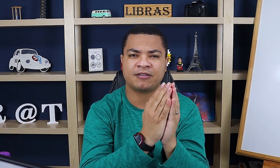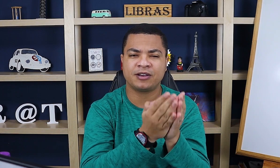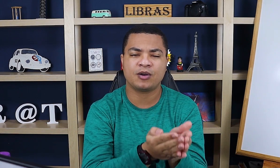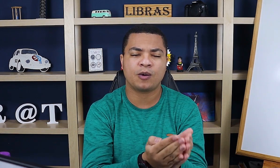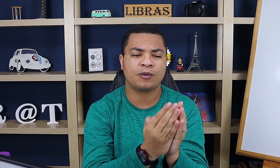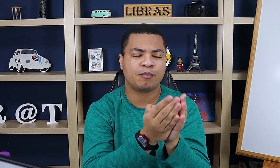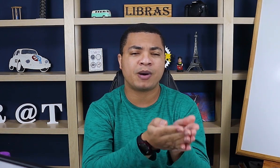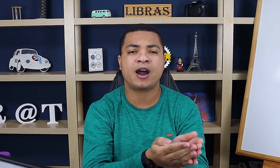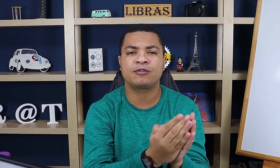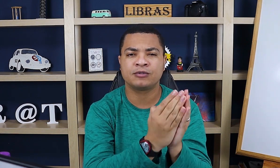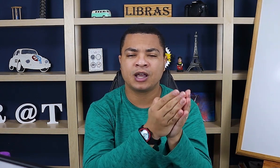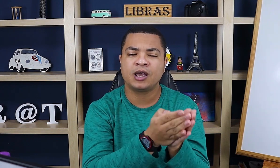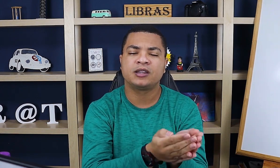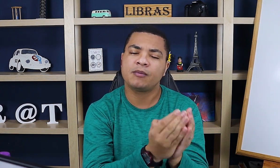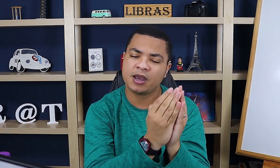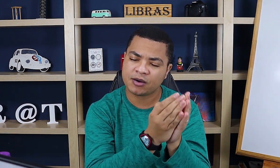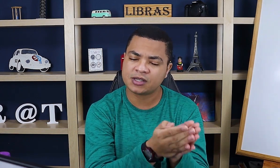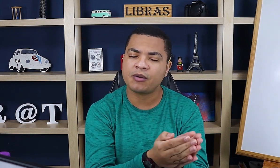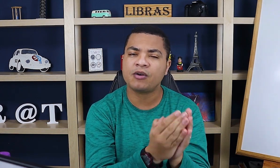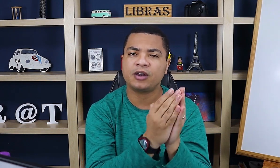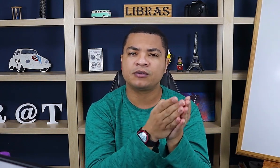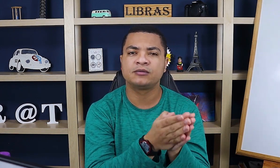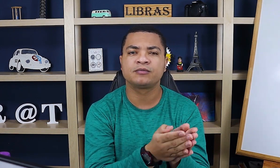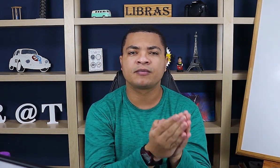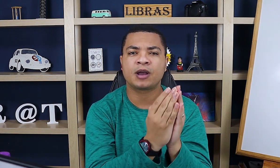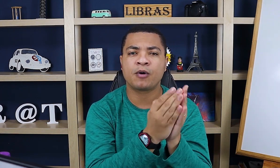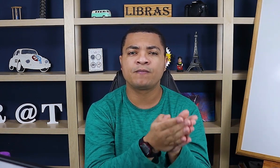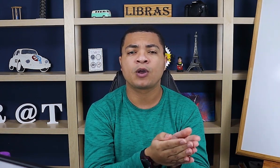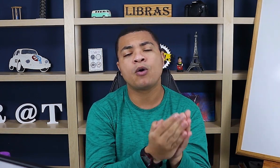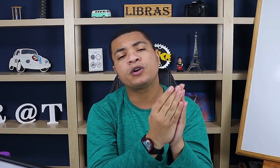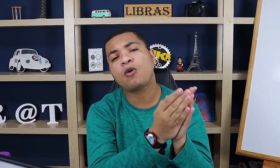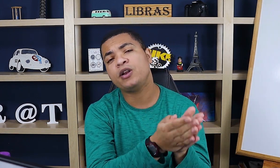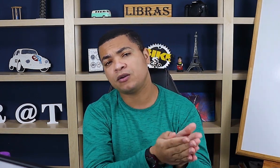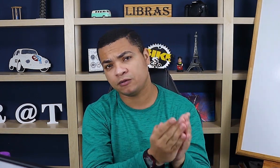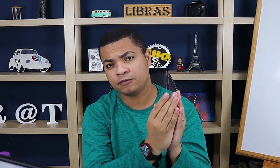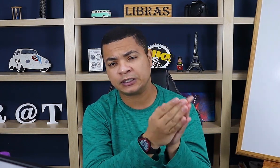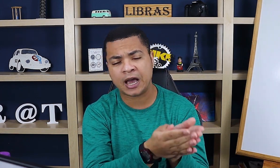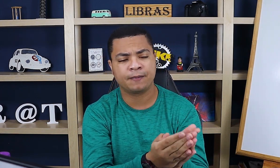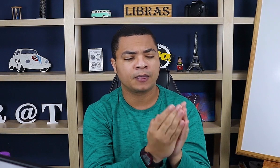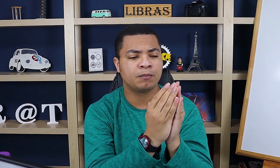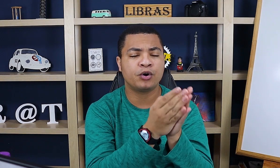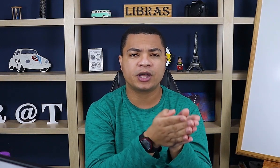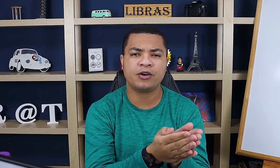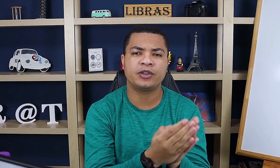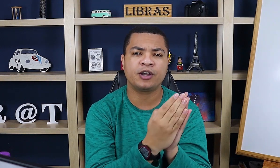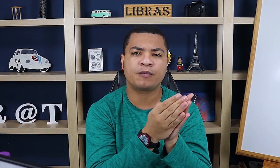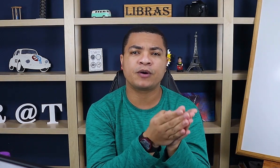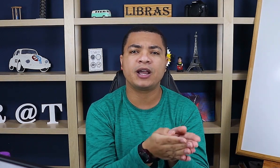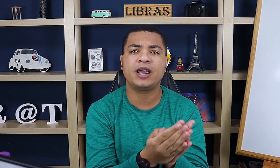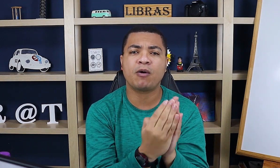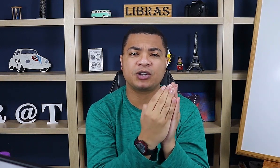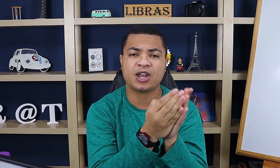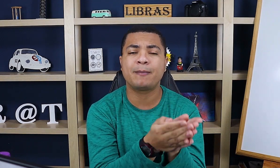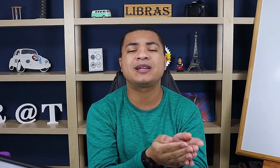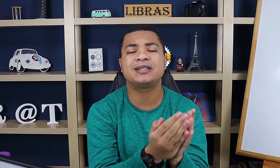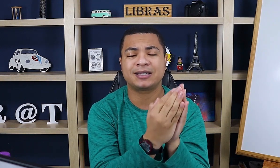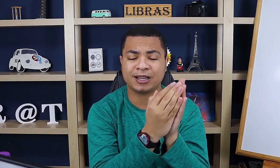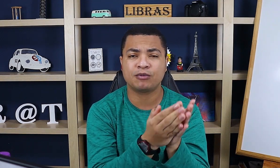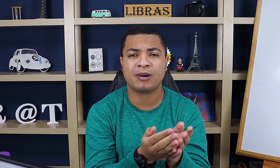Tá vendo? Barco. Também é o sinal iônico, tá bom? Ou icônico, tá? Por quê, Rodrigo? Porque ele realmente representa um